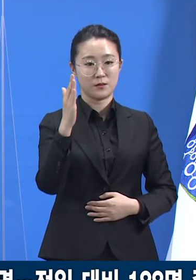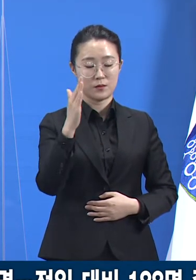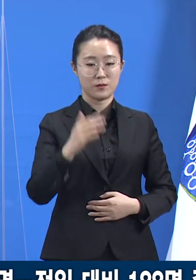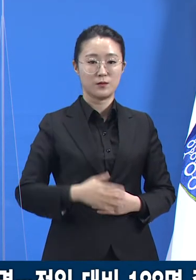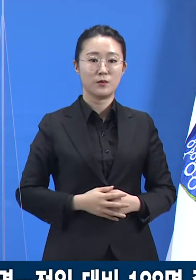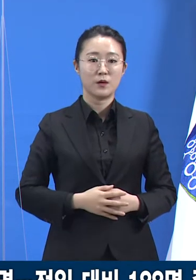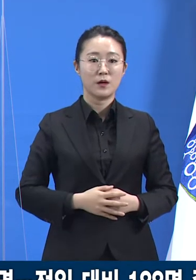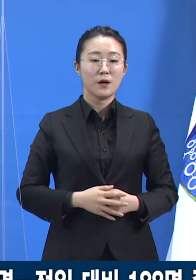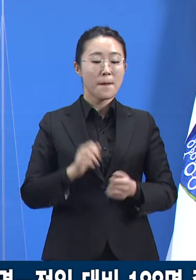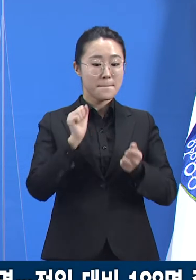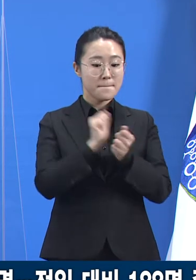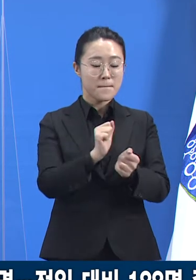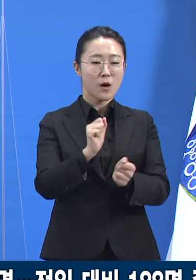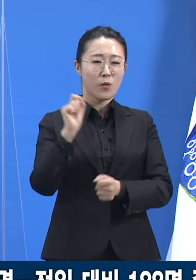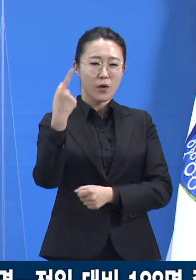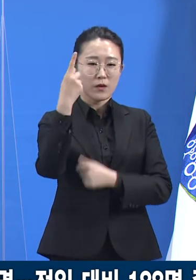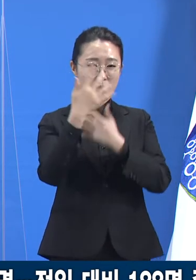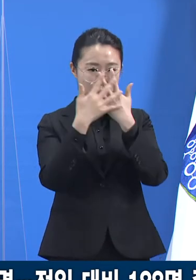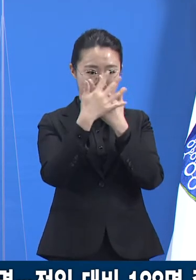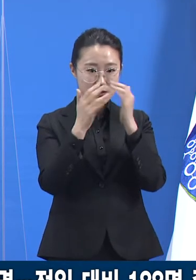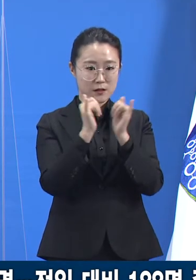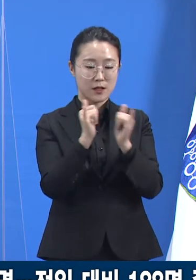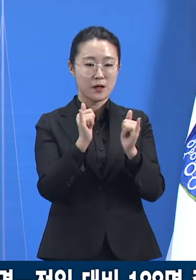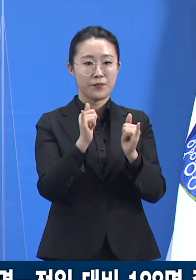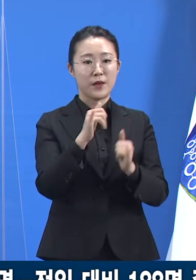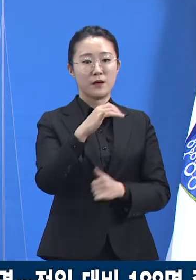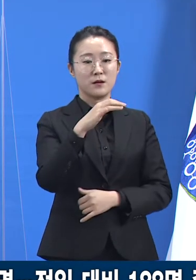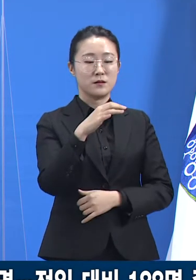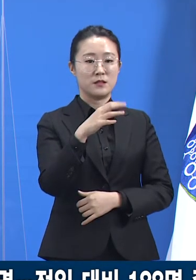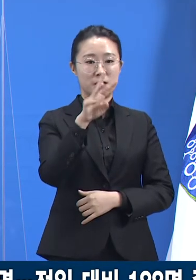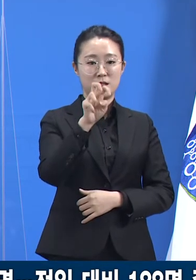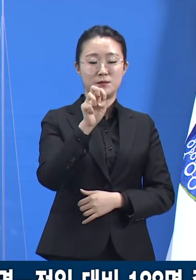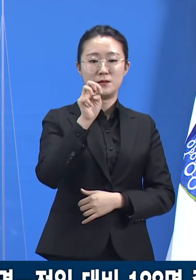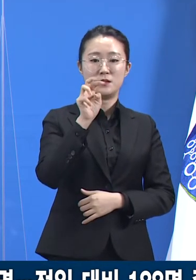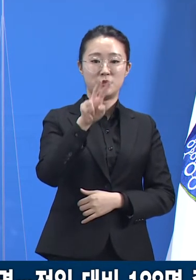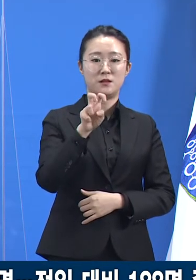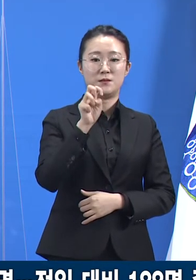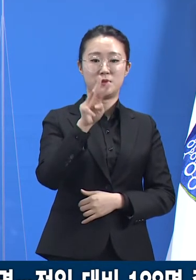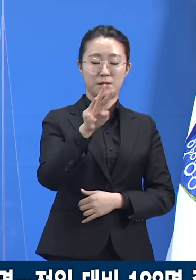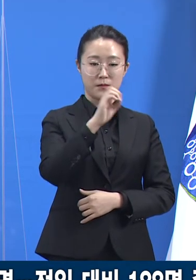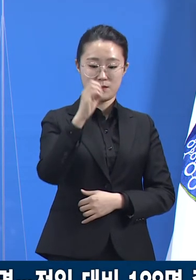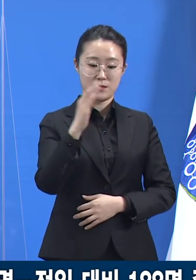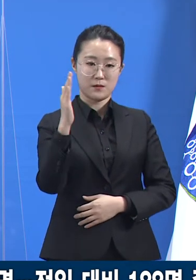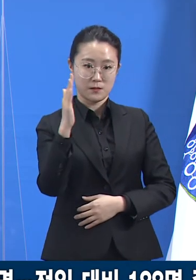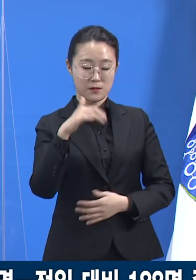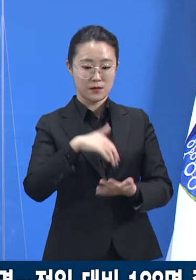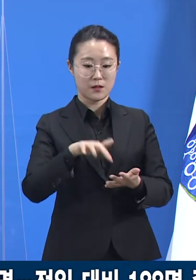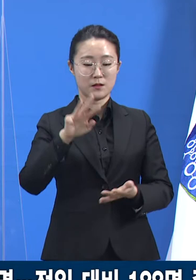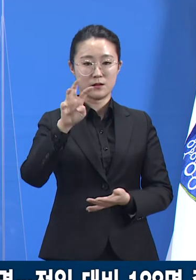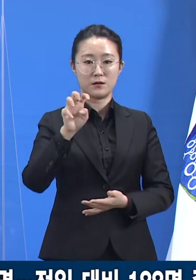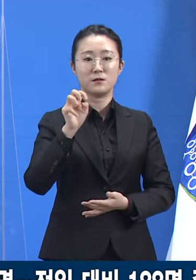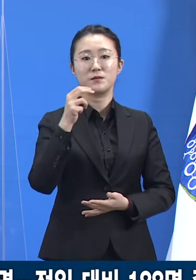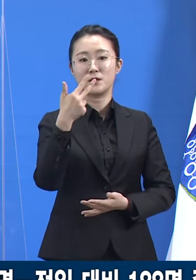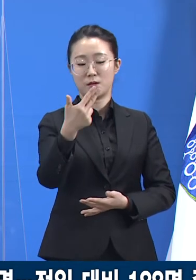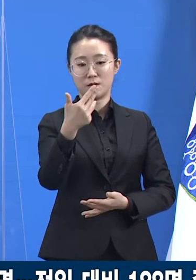20.2%인 38명입니다. 요양병원, 노인요양시설 등